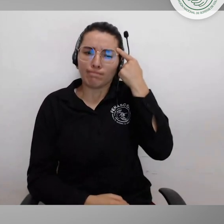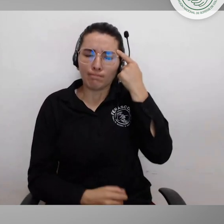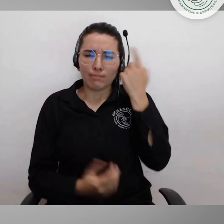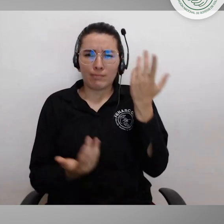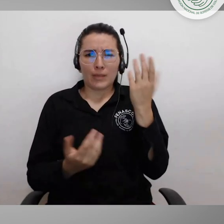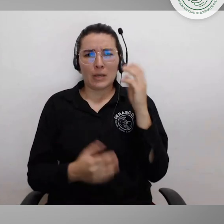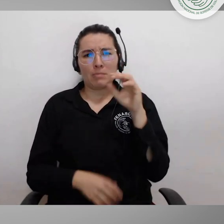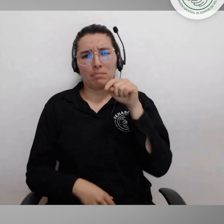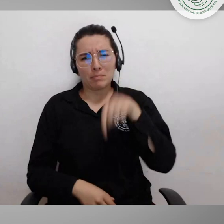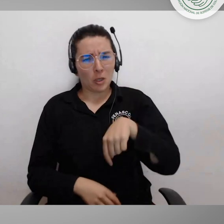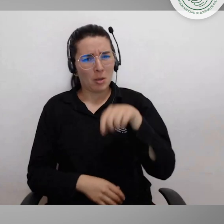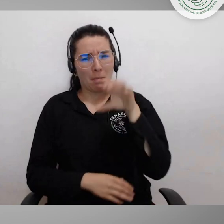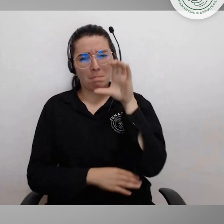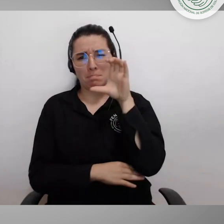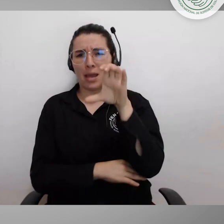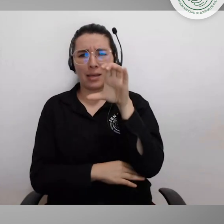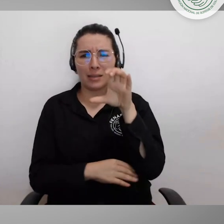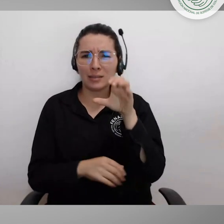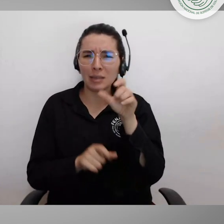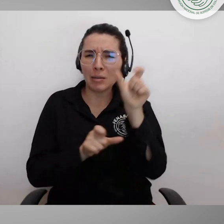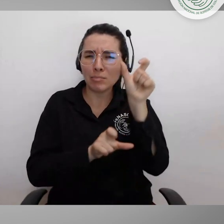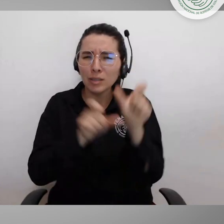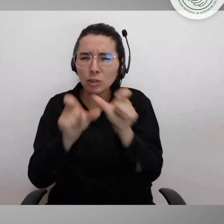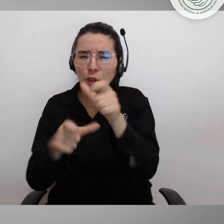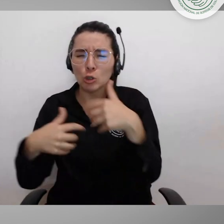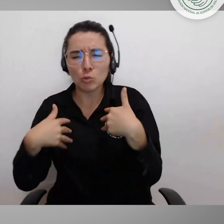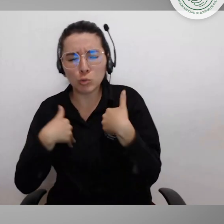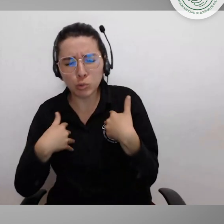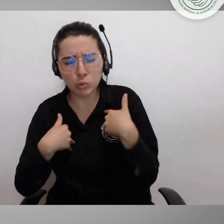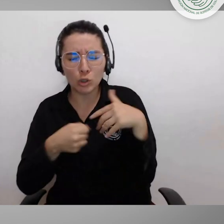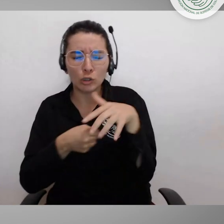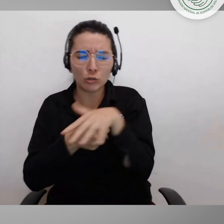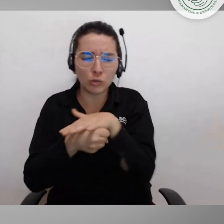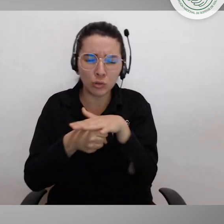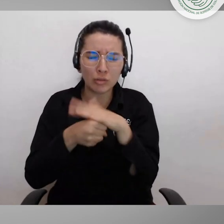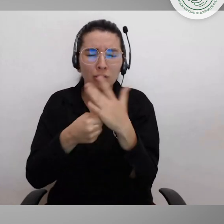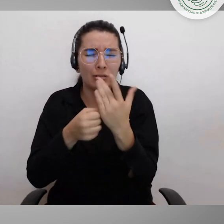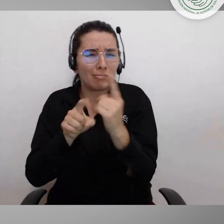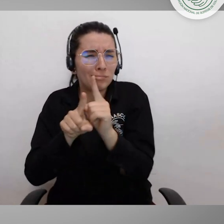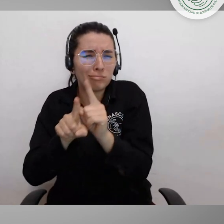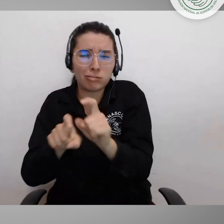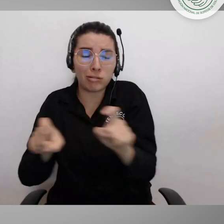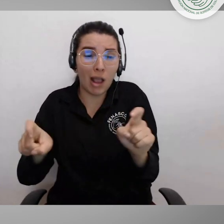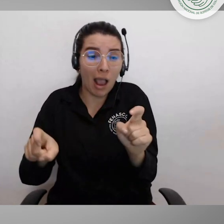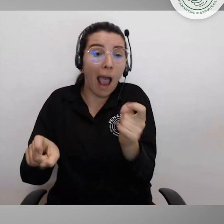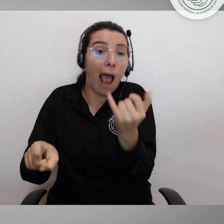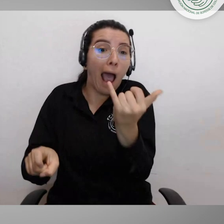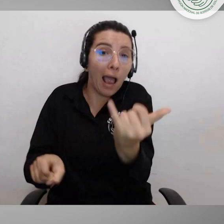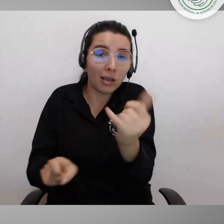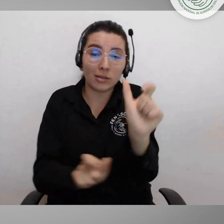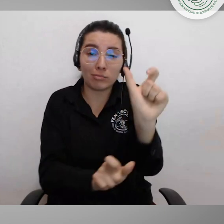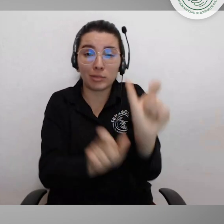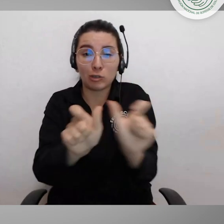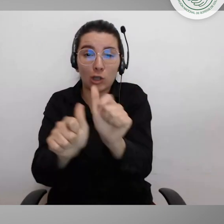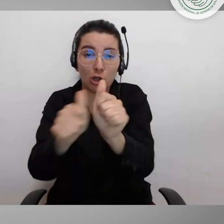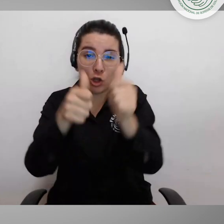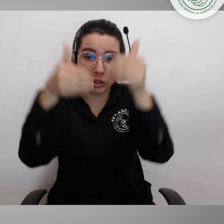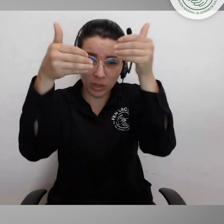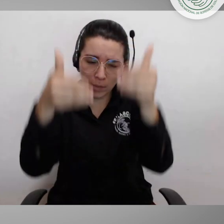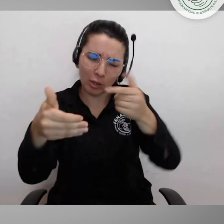acompañado la decisión de trabajar por las personas más vulnerables de nuestro país, y entre esas